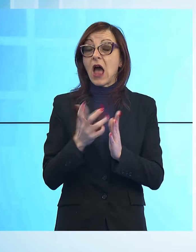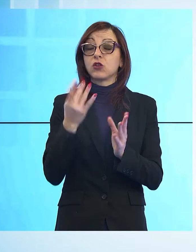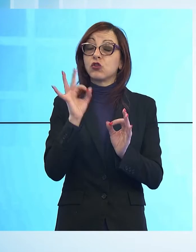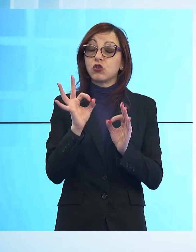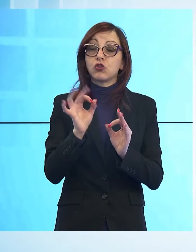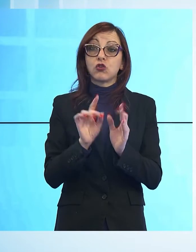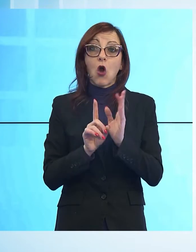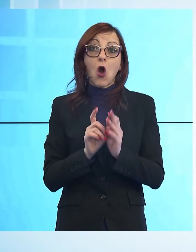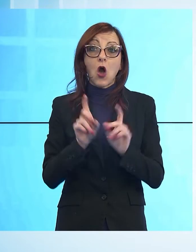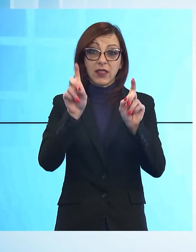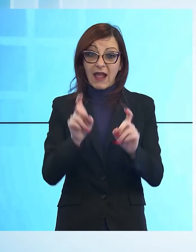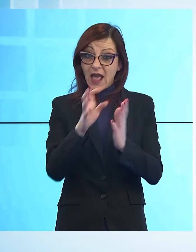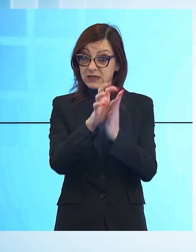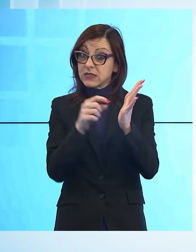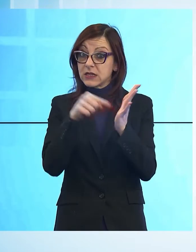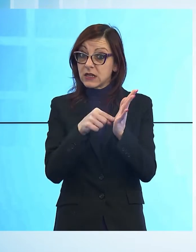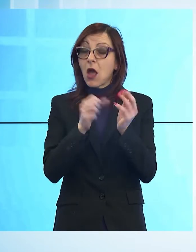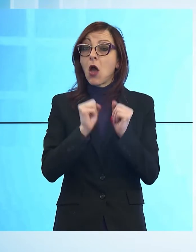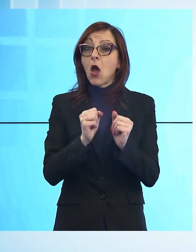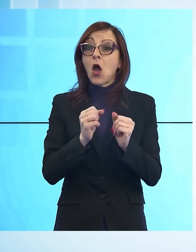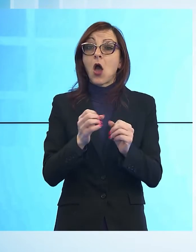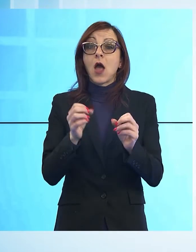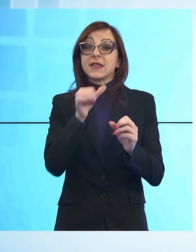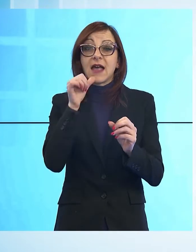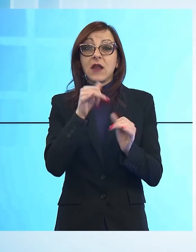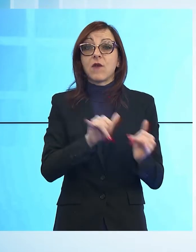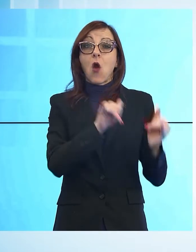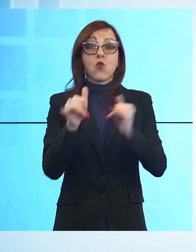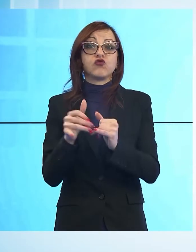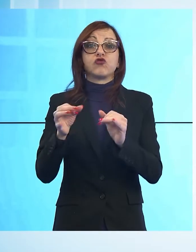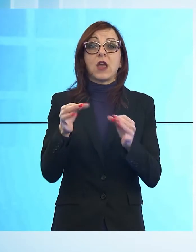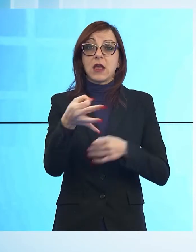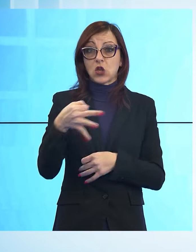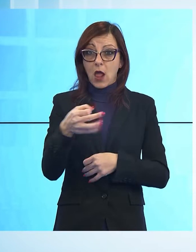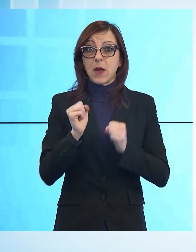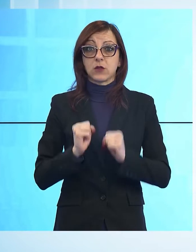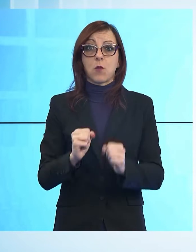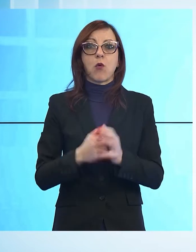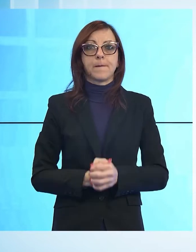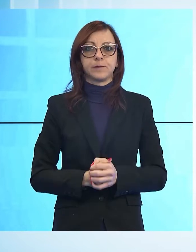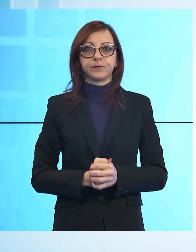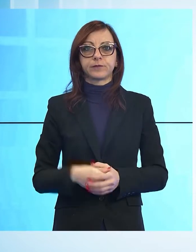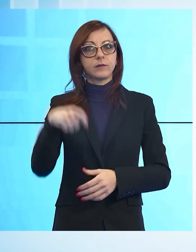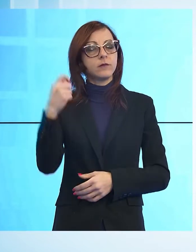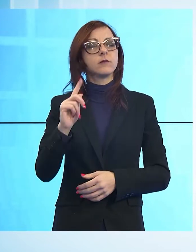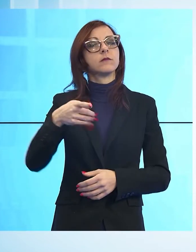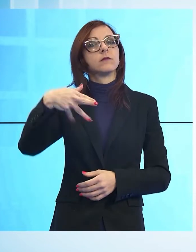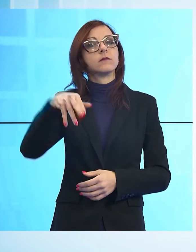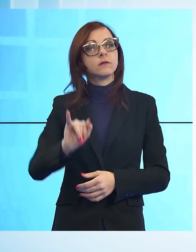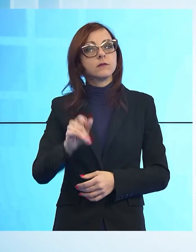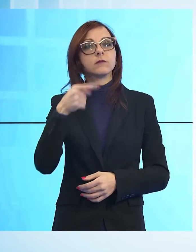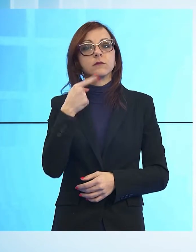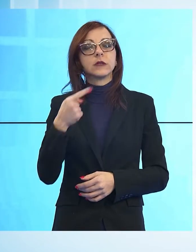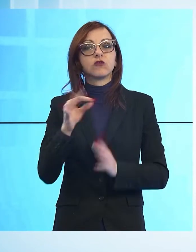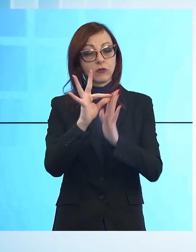provvedimento di fine isolamento. Quest'ulteriore intervento, si legge in una dichiarazione stampa del presidente Gianni, si inserisce nel